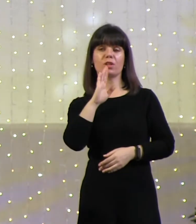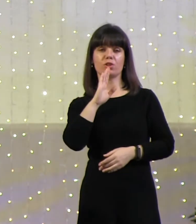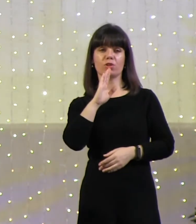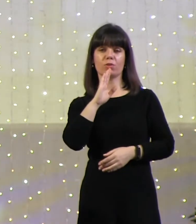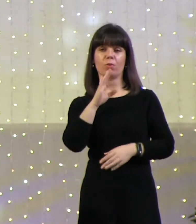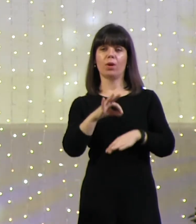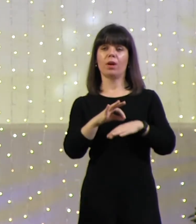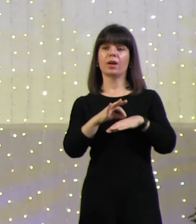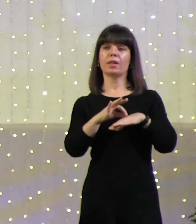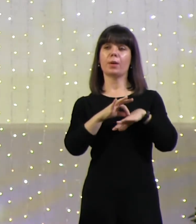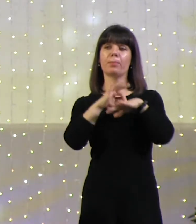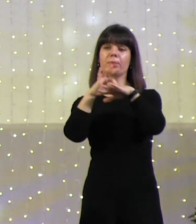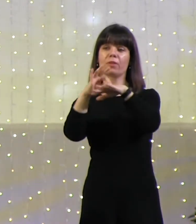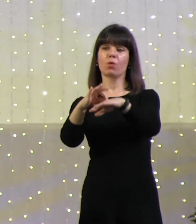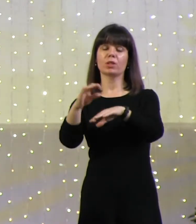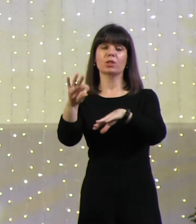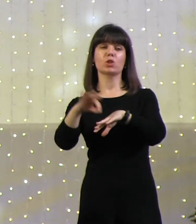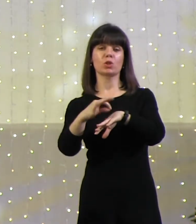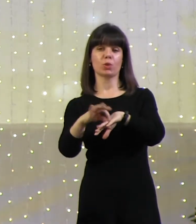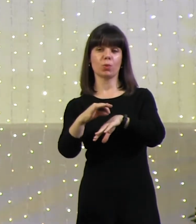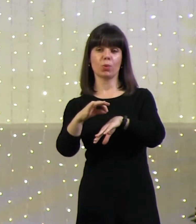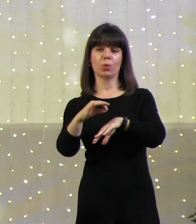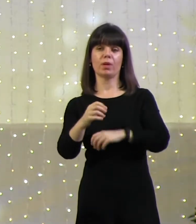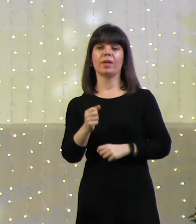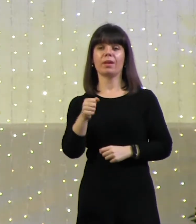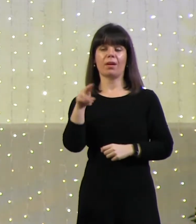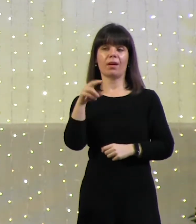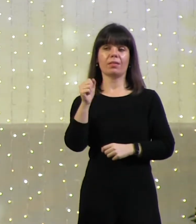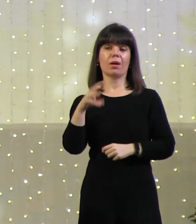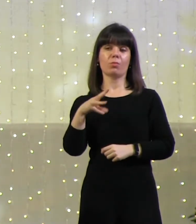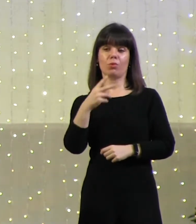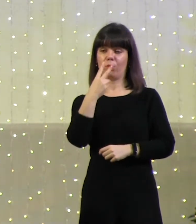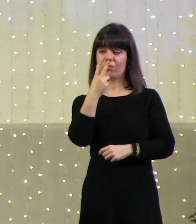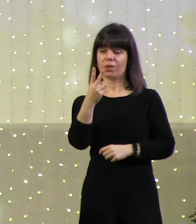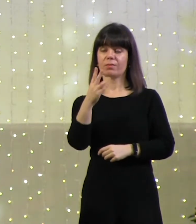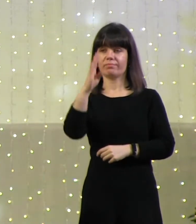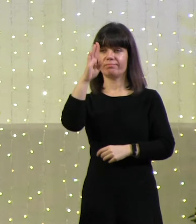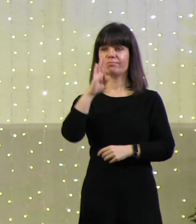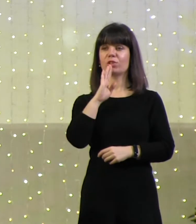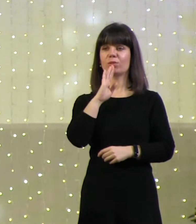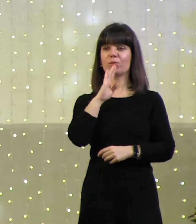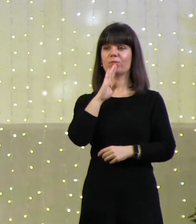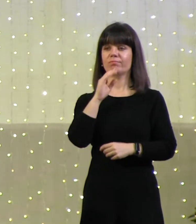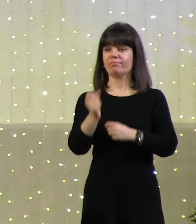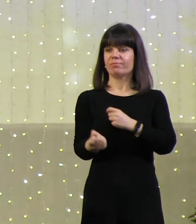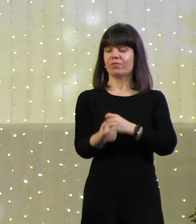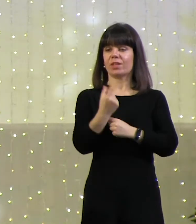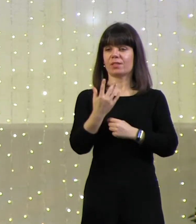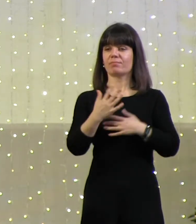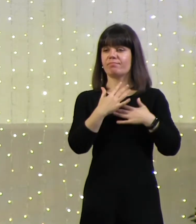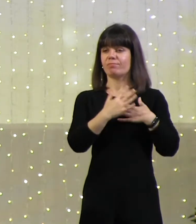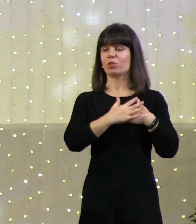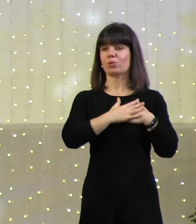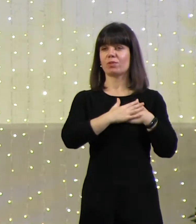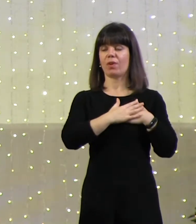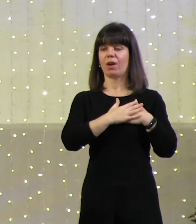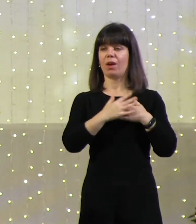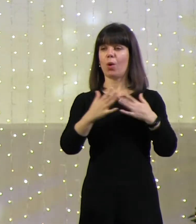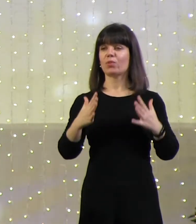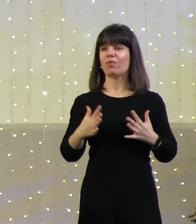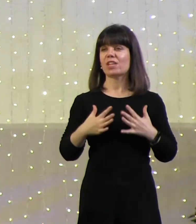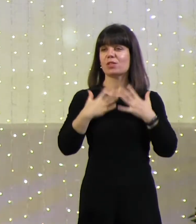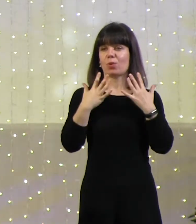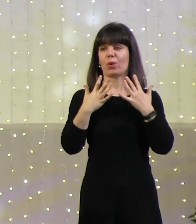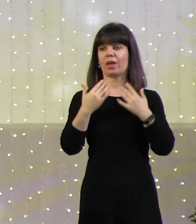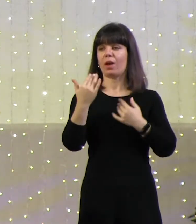жену. И он видит ее, и у него рождаются чувства. Он в восторге. Он восхищен. До этого